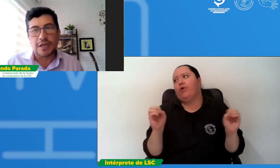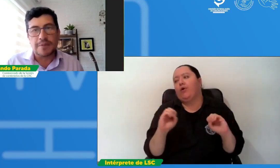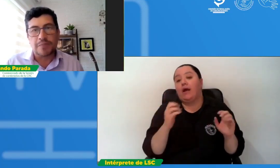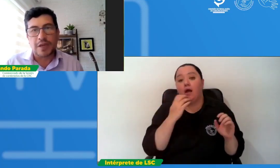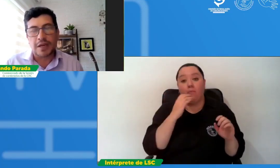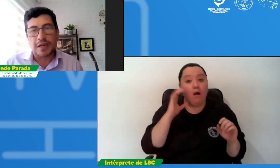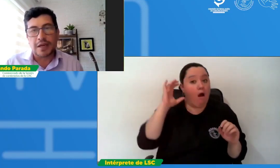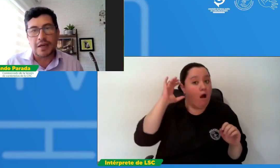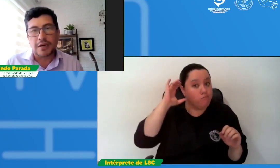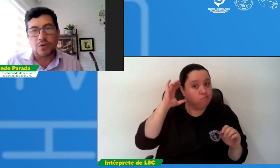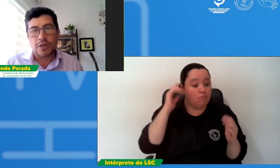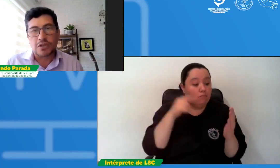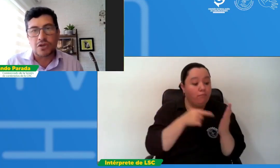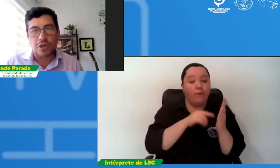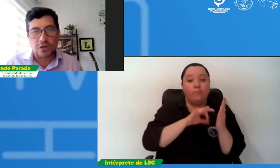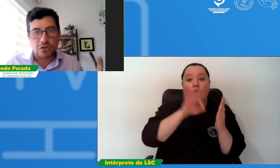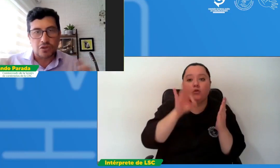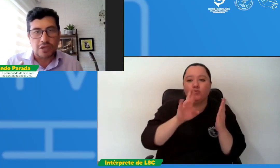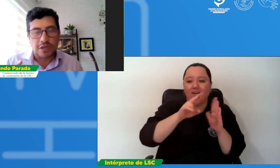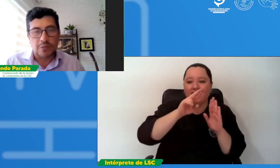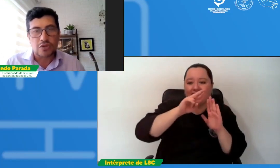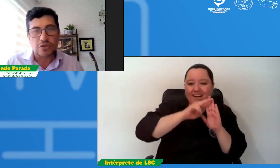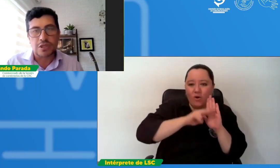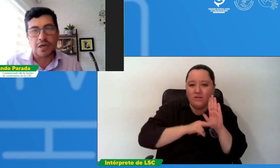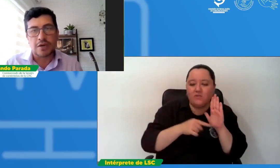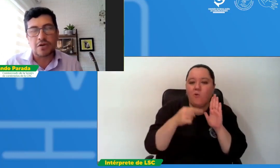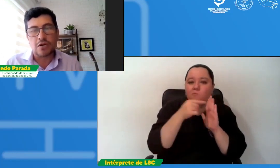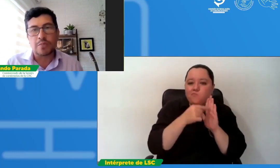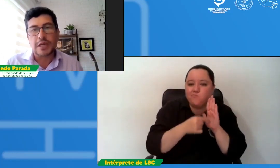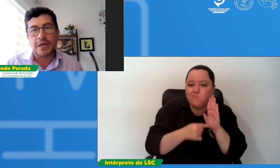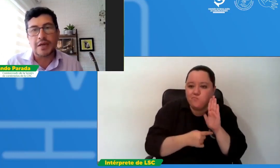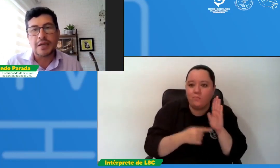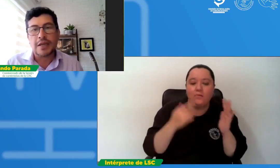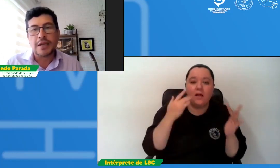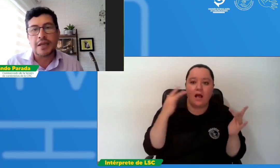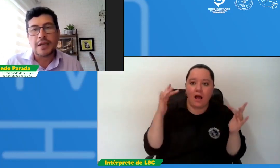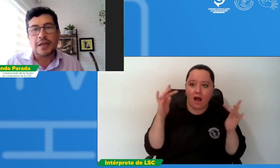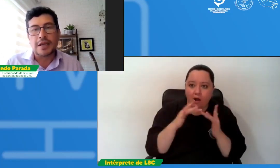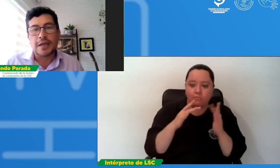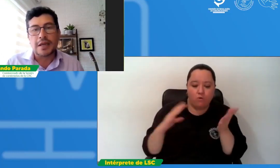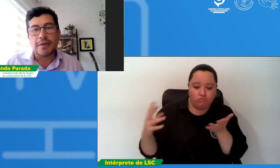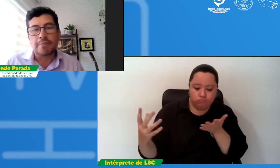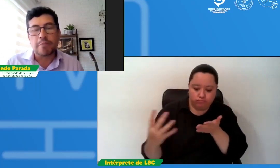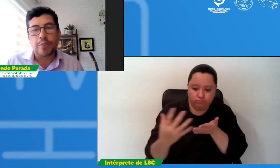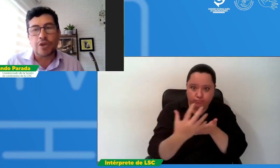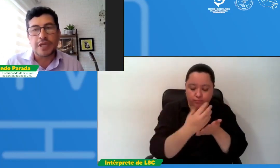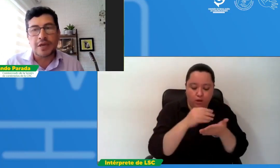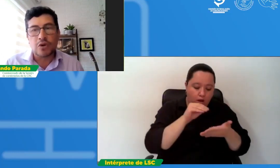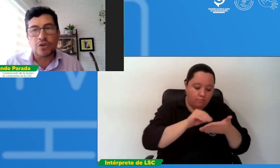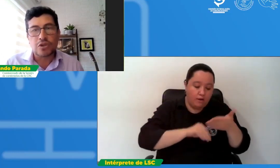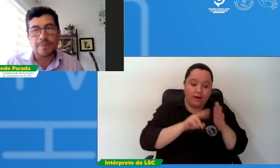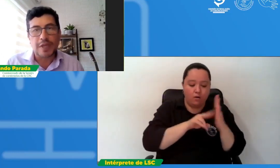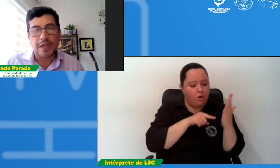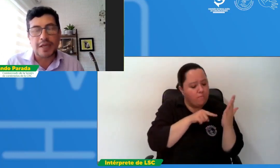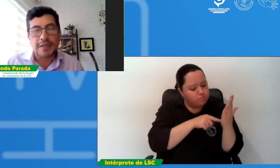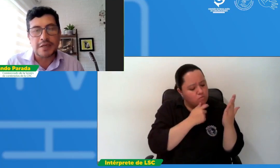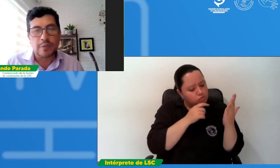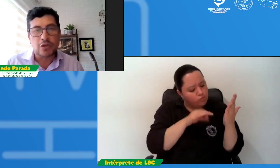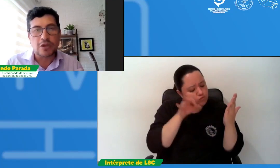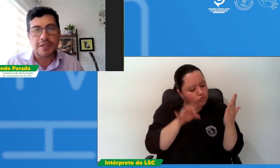la la regulación que nosotros tenemos ya compilada podríamos en ese momento de las